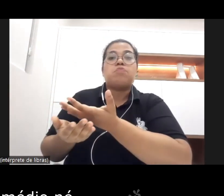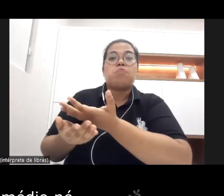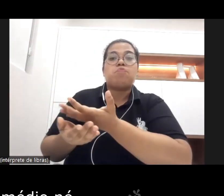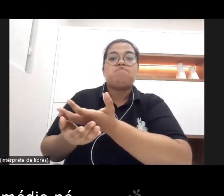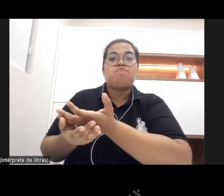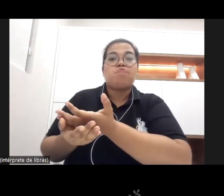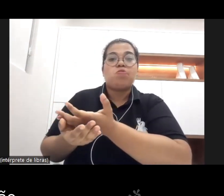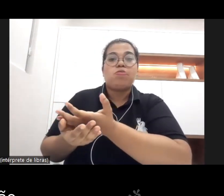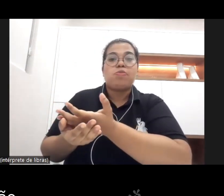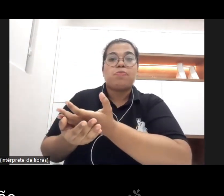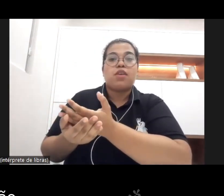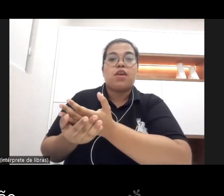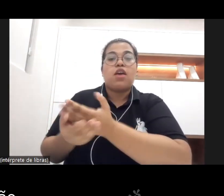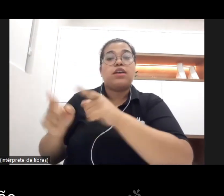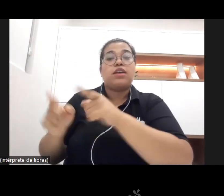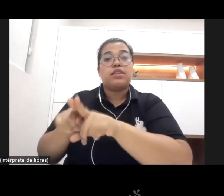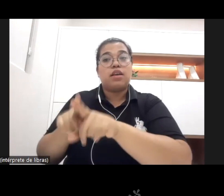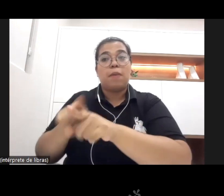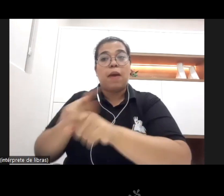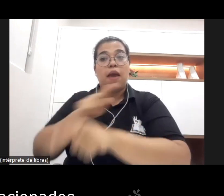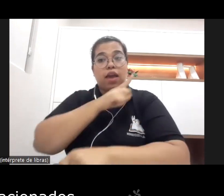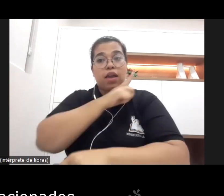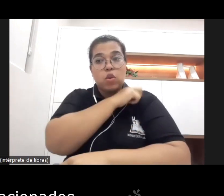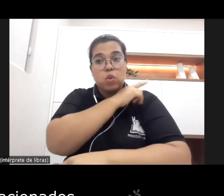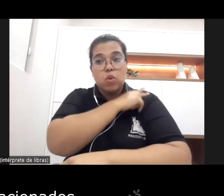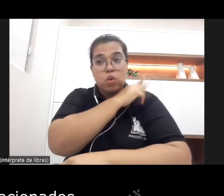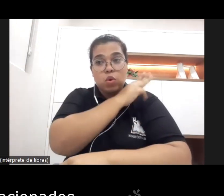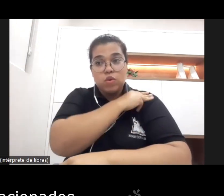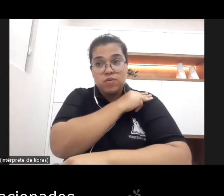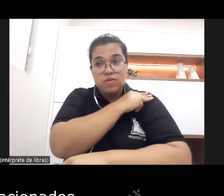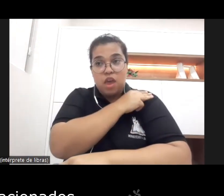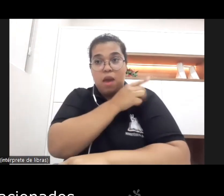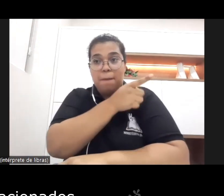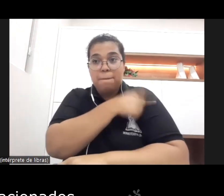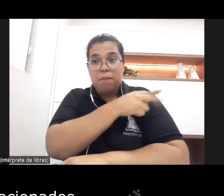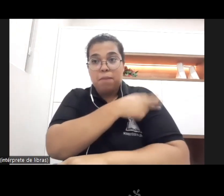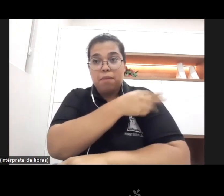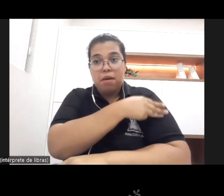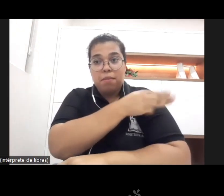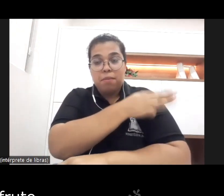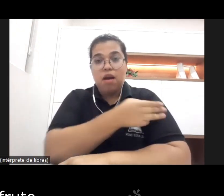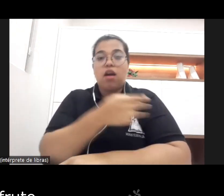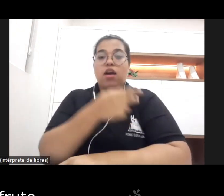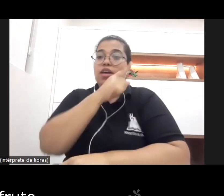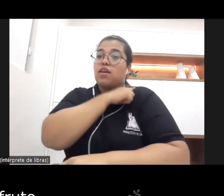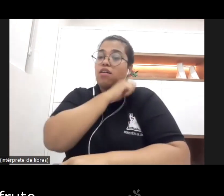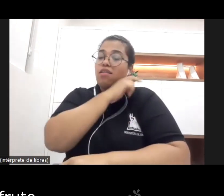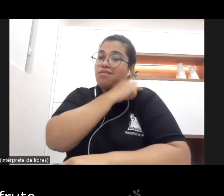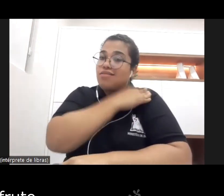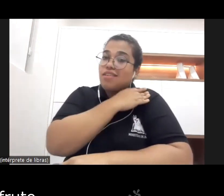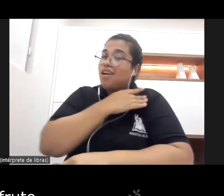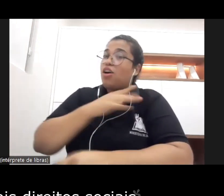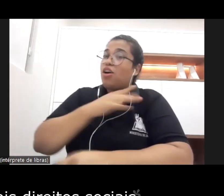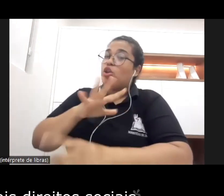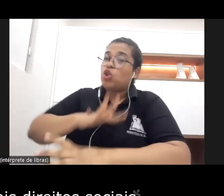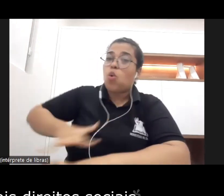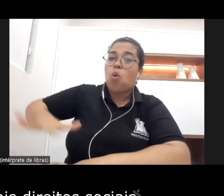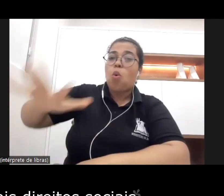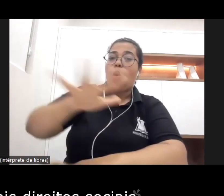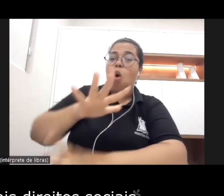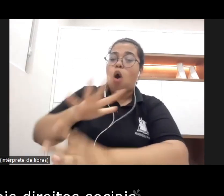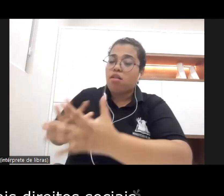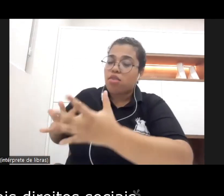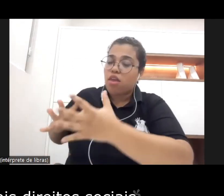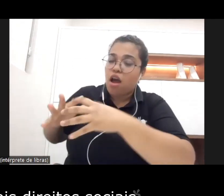médio eles estão intimamente relacionados com o uso fruto o acesso